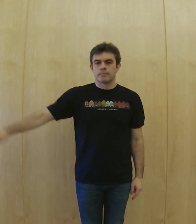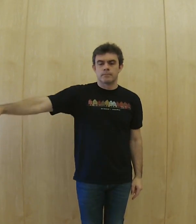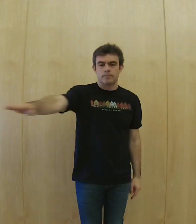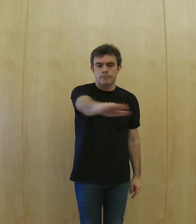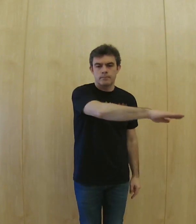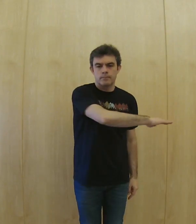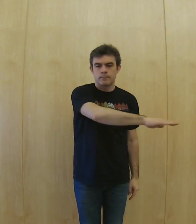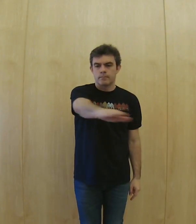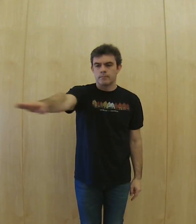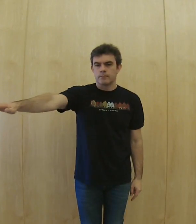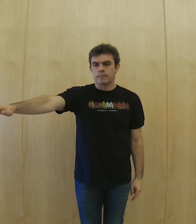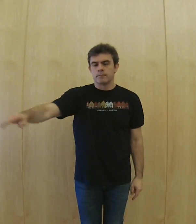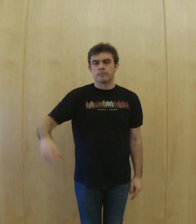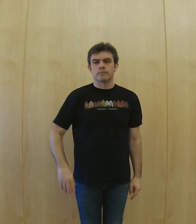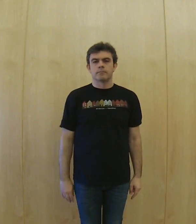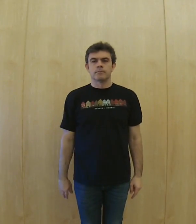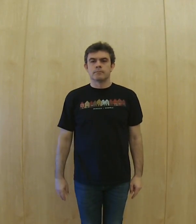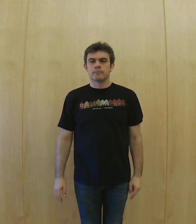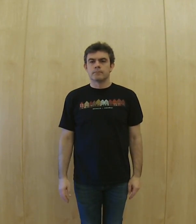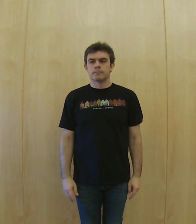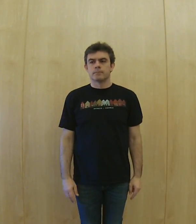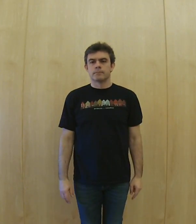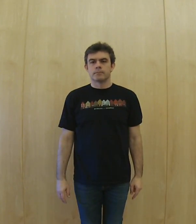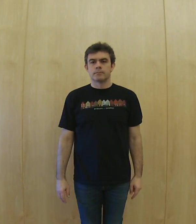contacto,